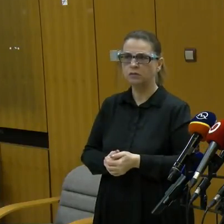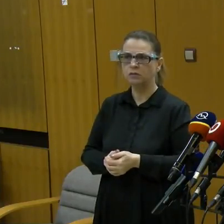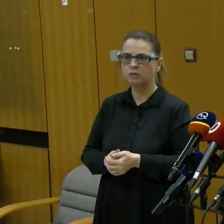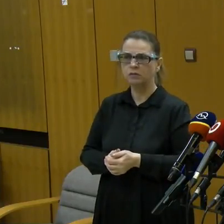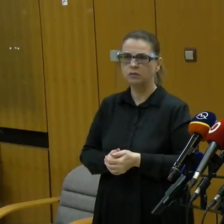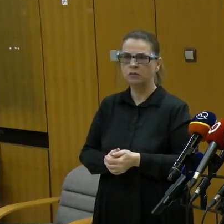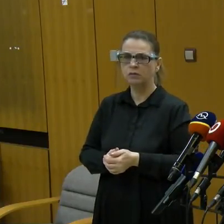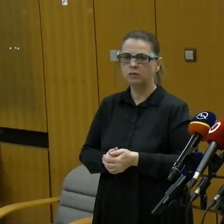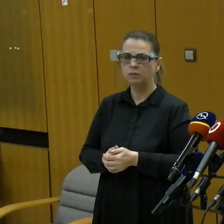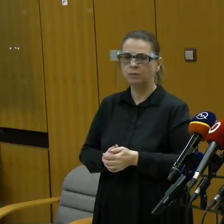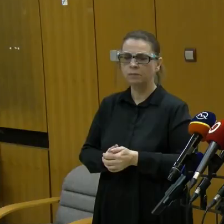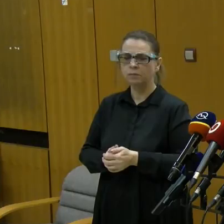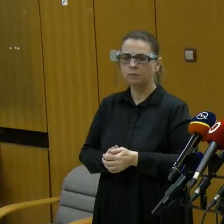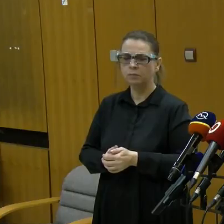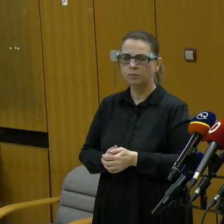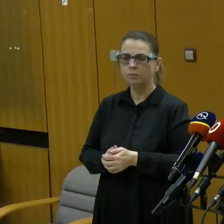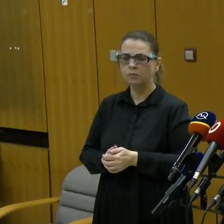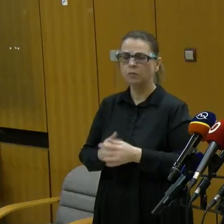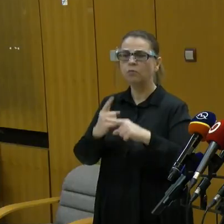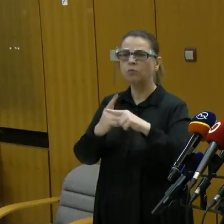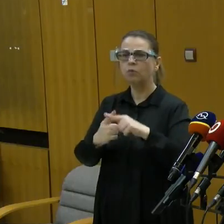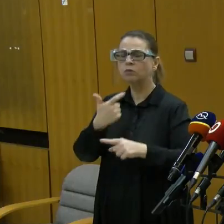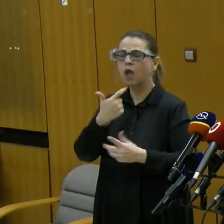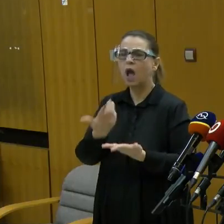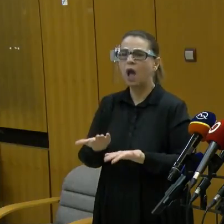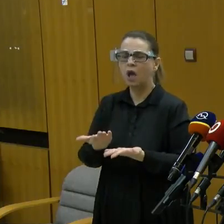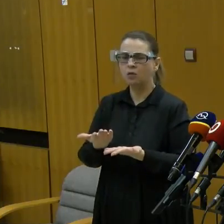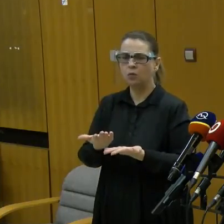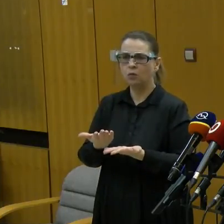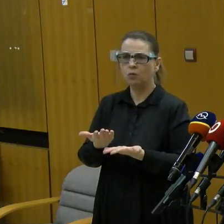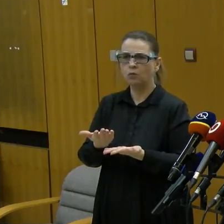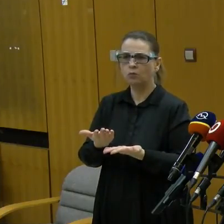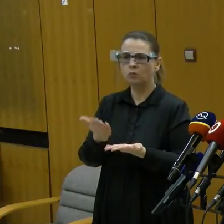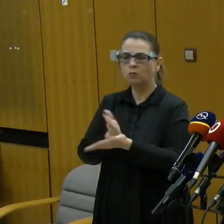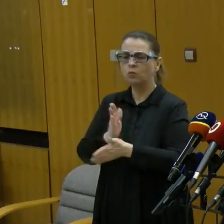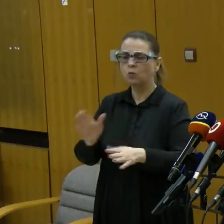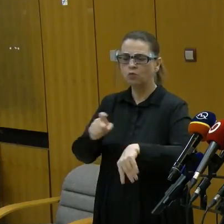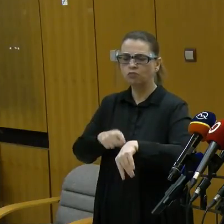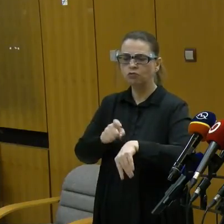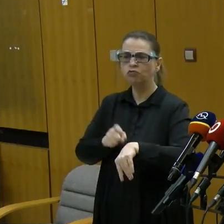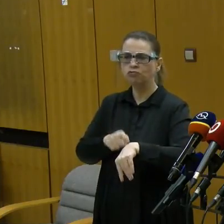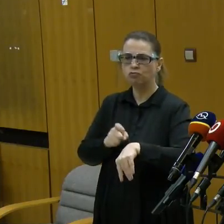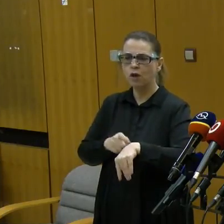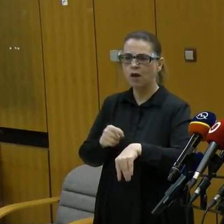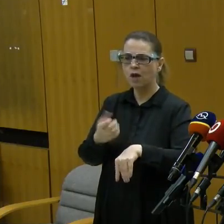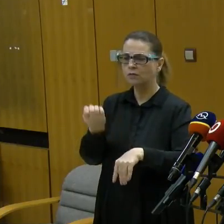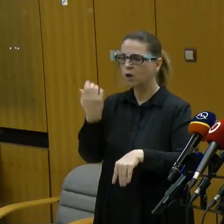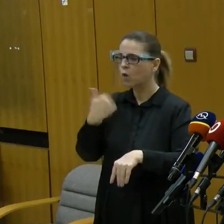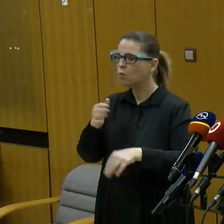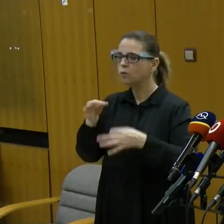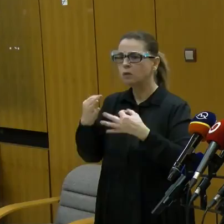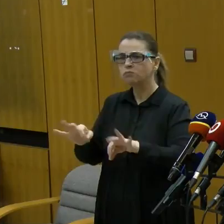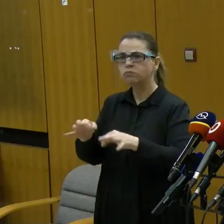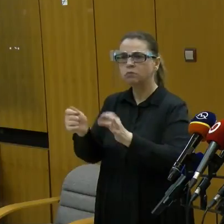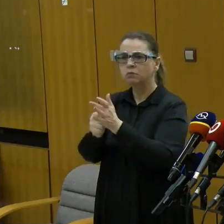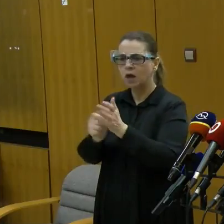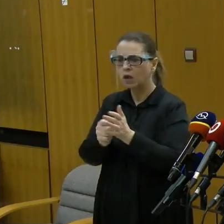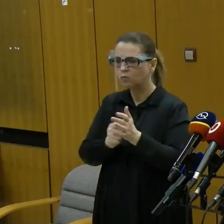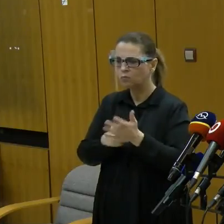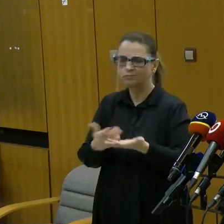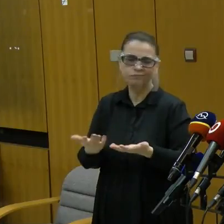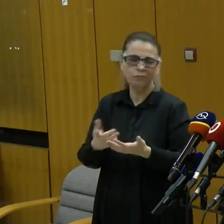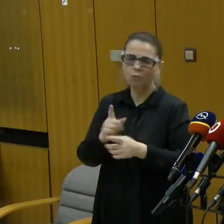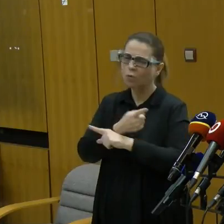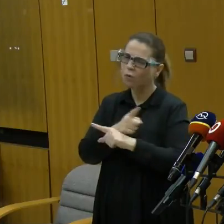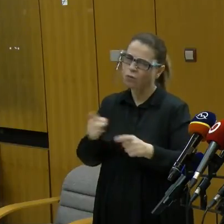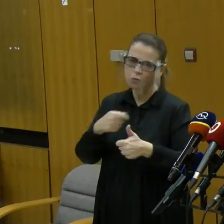naozaj veľký rozmer aj to, že akým spôsobom ukončiť tú dobu, kedy si ľudia môžu nakúpiť v tých kamenných obchodoch. To boli rôzne